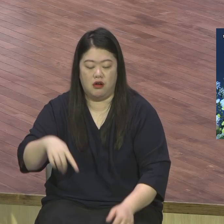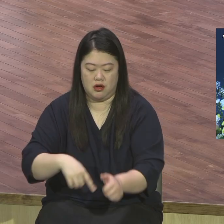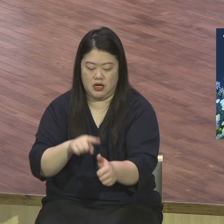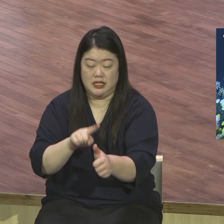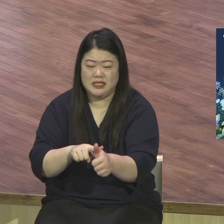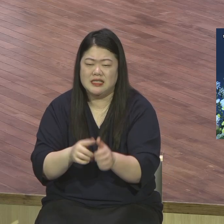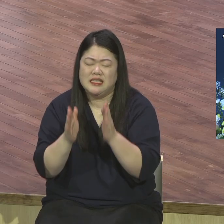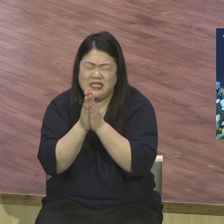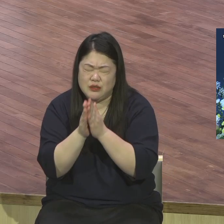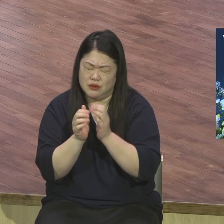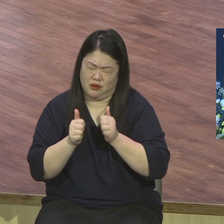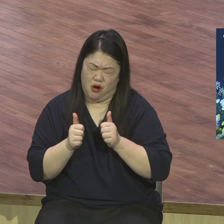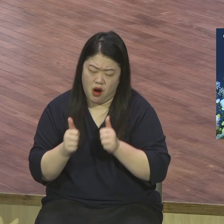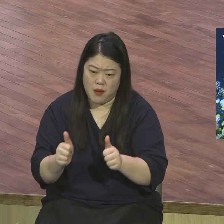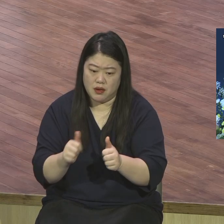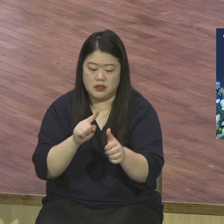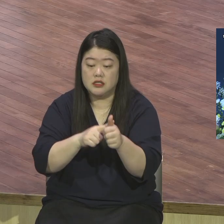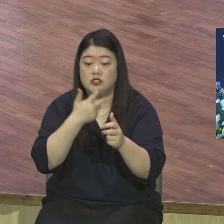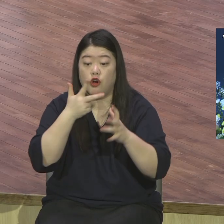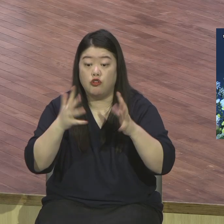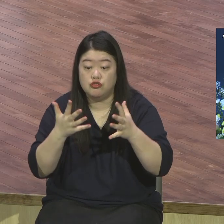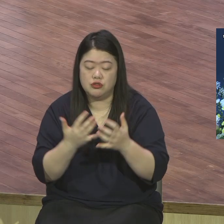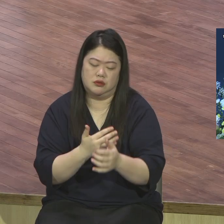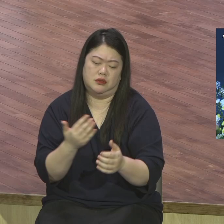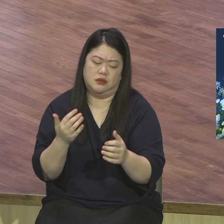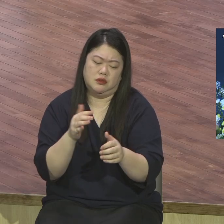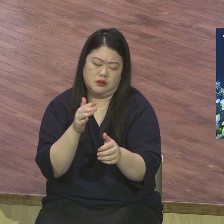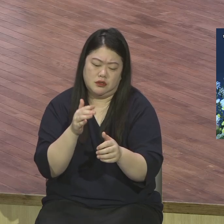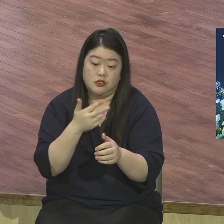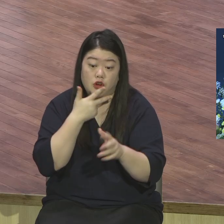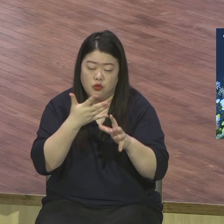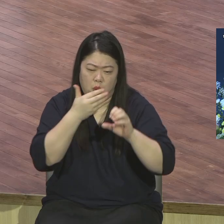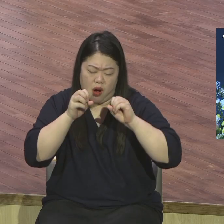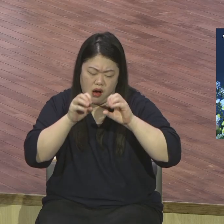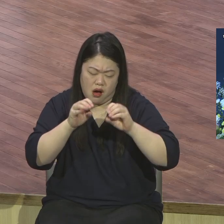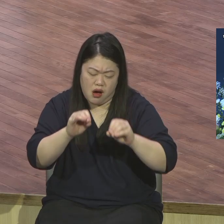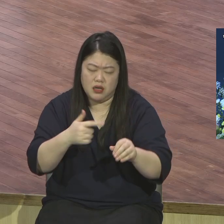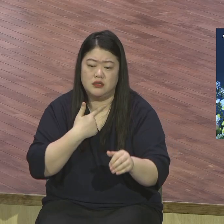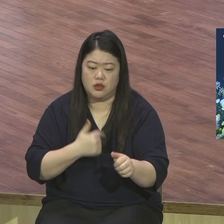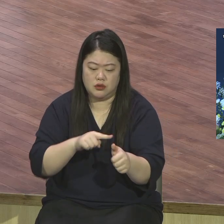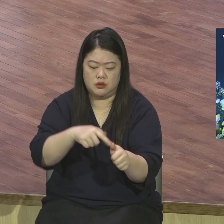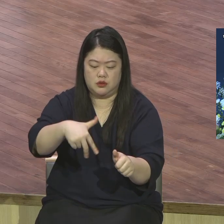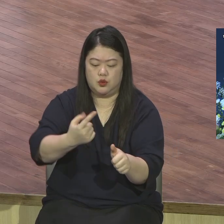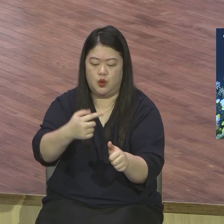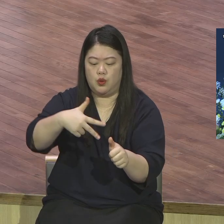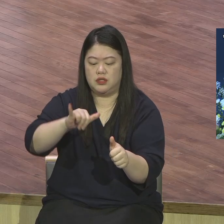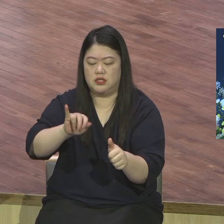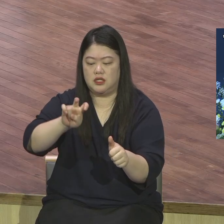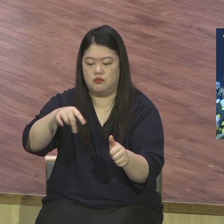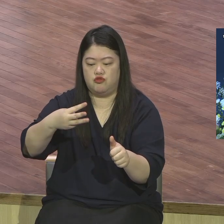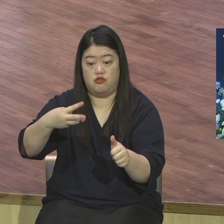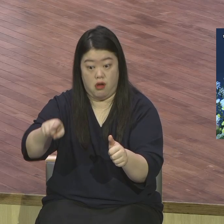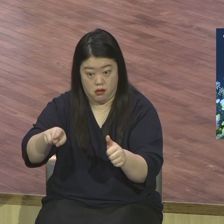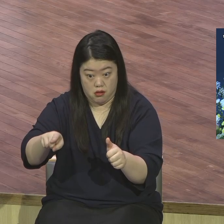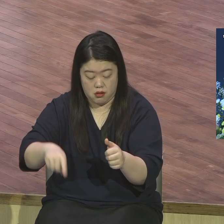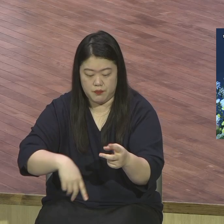가서 고아의 아버지가 된 이 조지 물러 목사님 우리나라에 최초로 개신교 성교사로 온